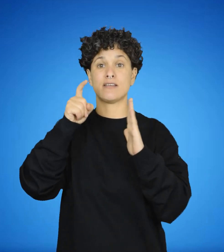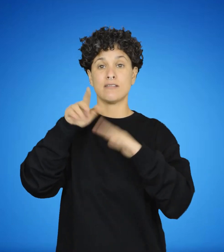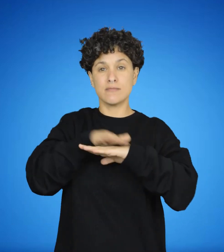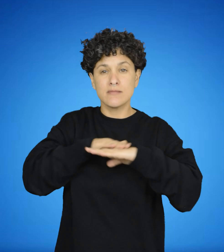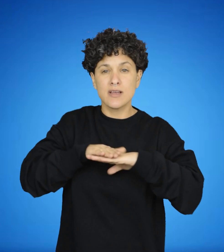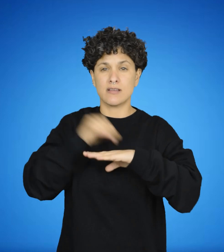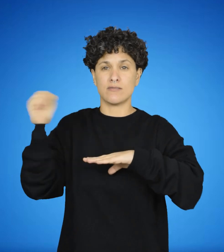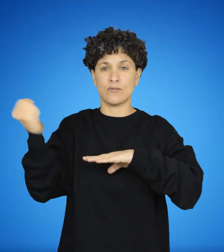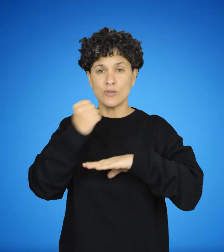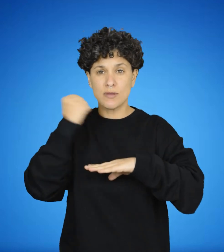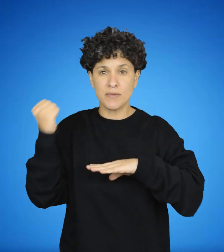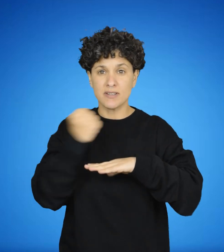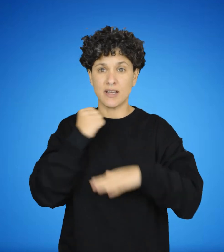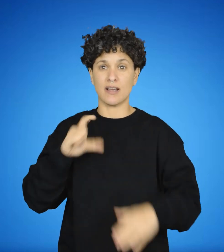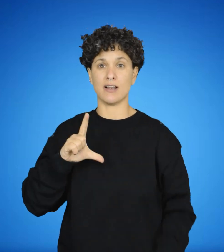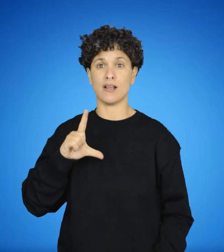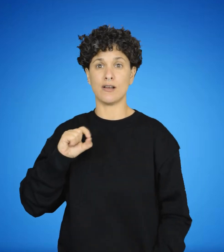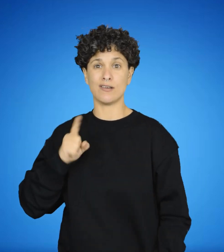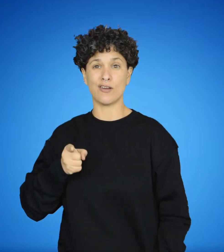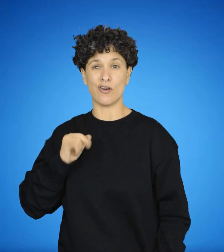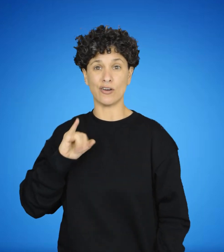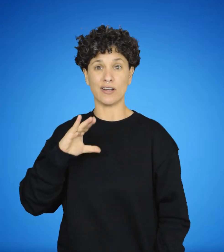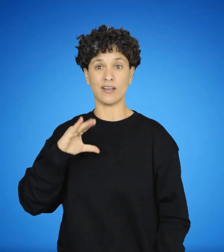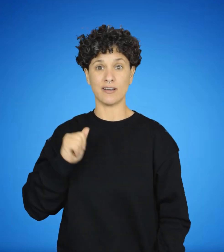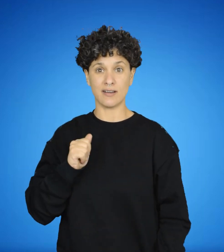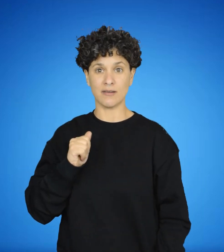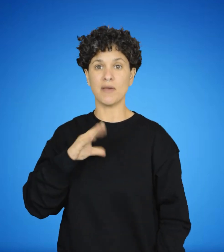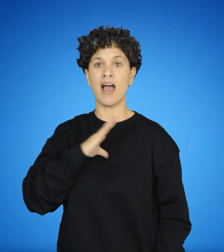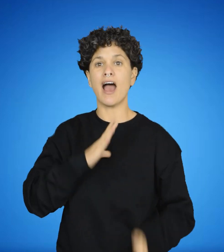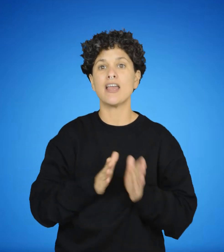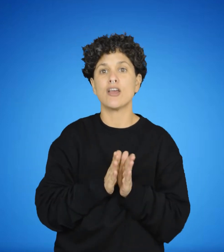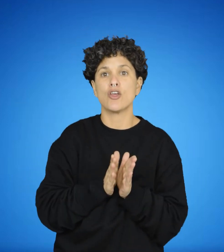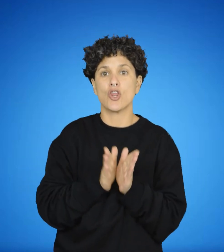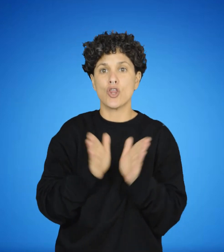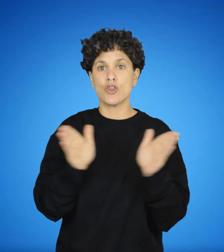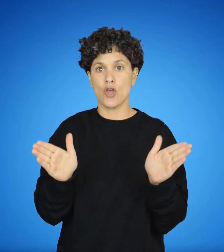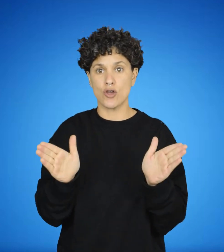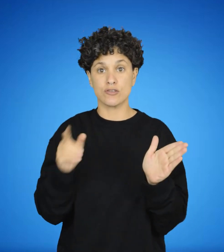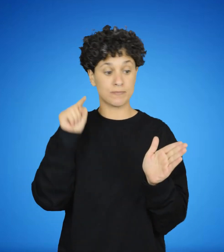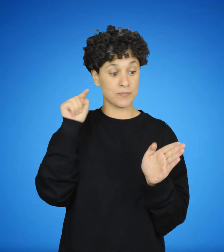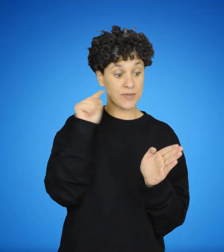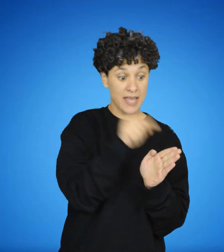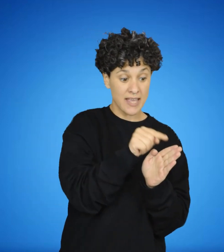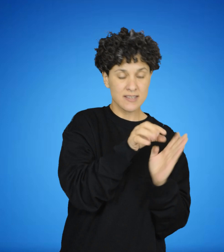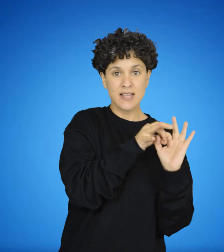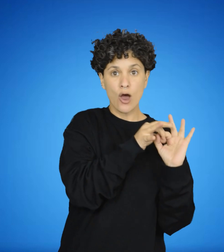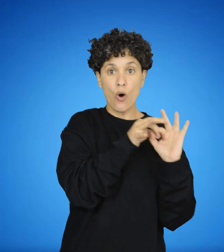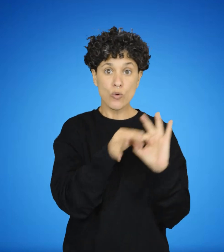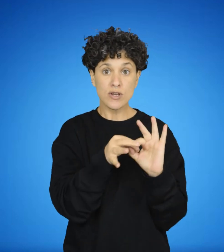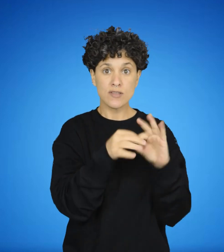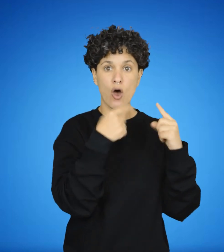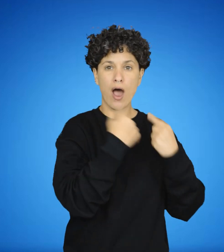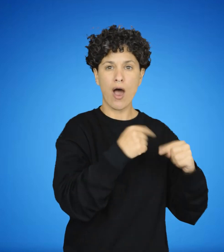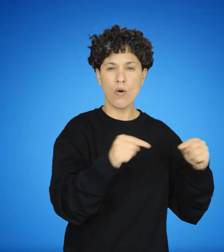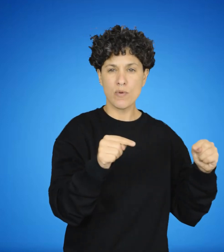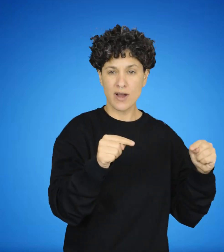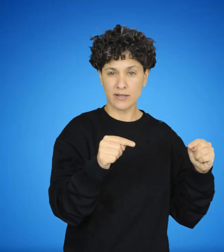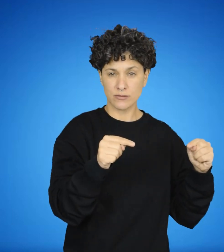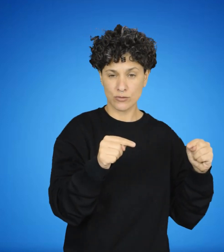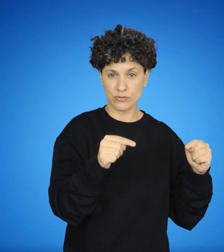misma observación al estudiar los demás principios lógicos supremos que postula la lógica tradicional, en los cuales advertiremos siempre